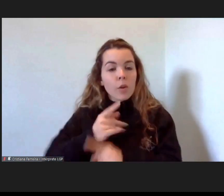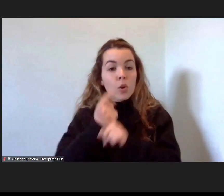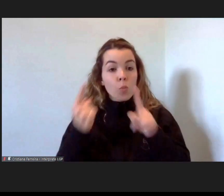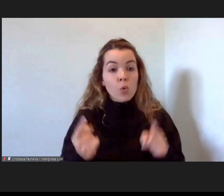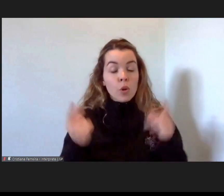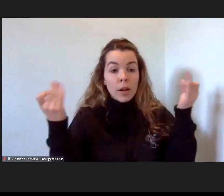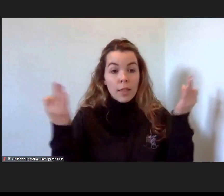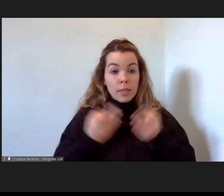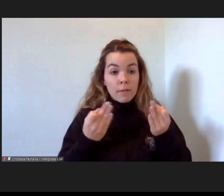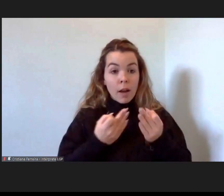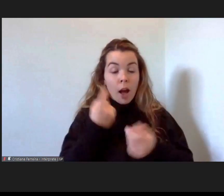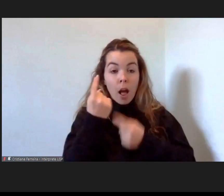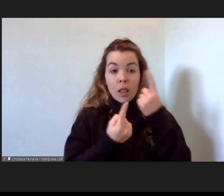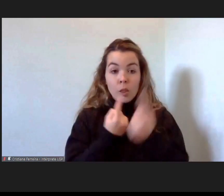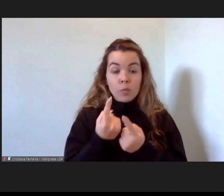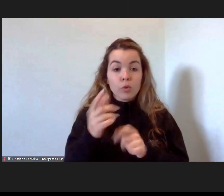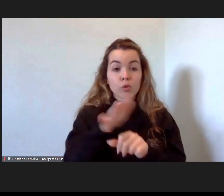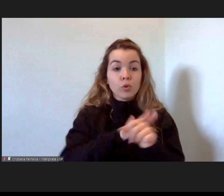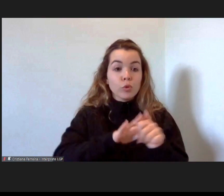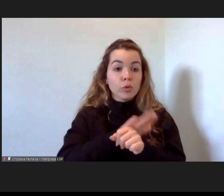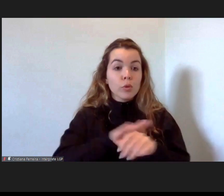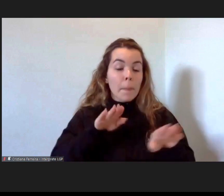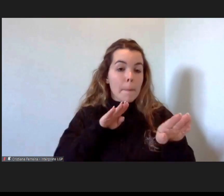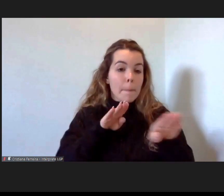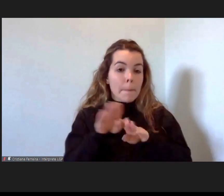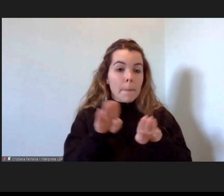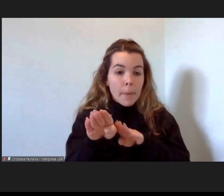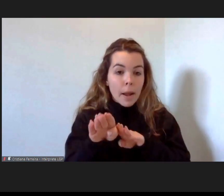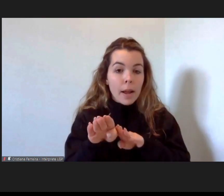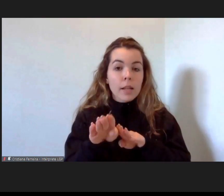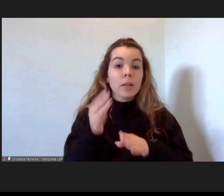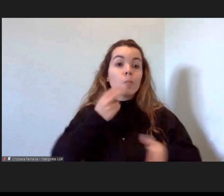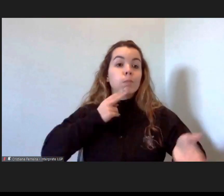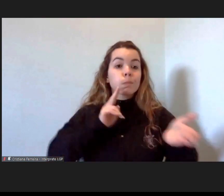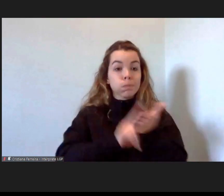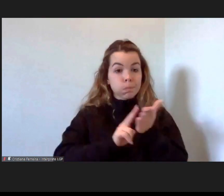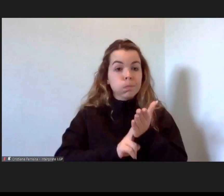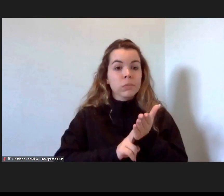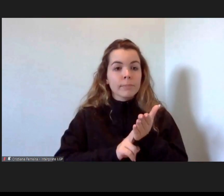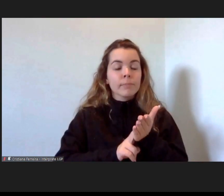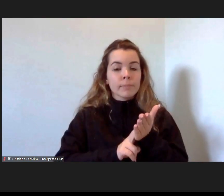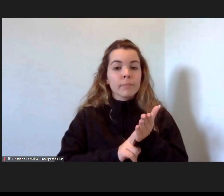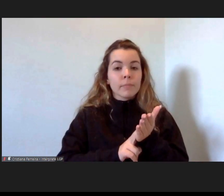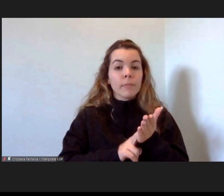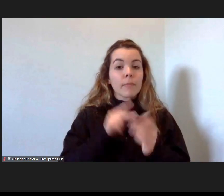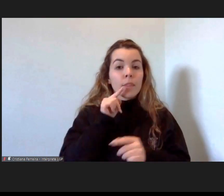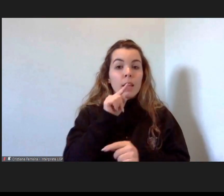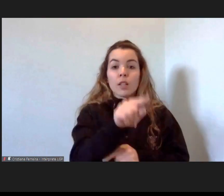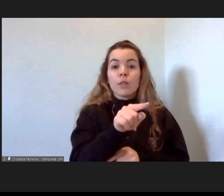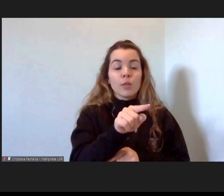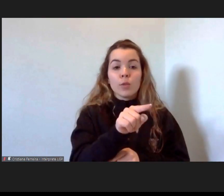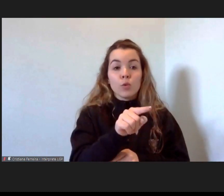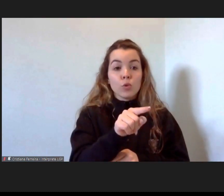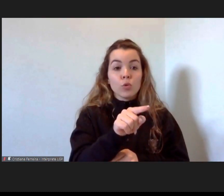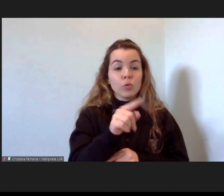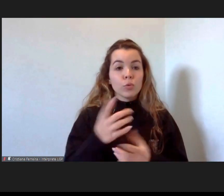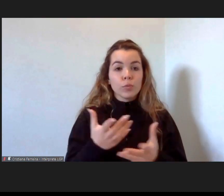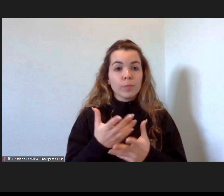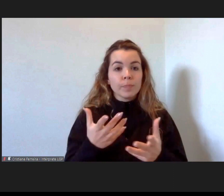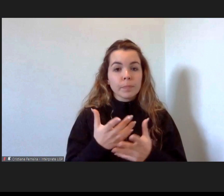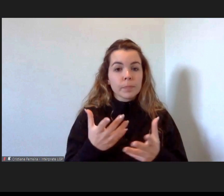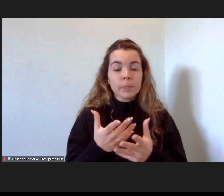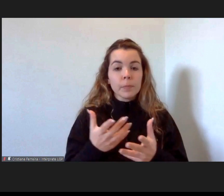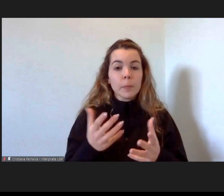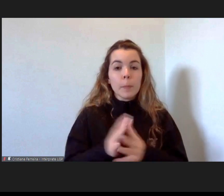situações práticas e reais e isto chegou a tal ponto, e